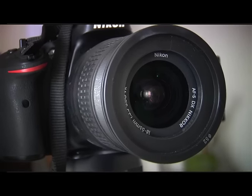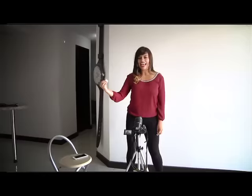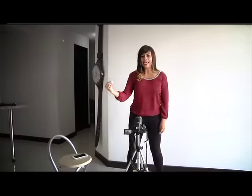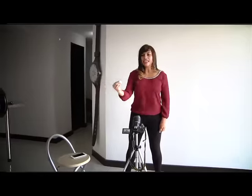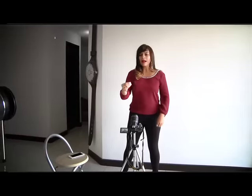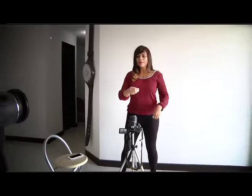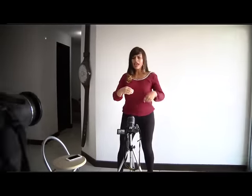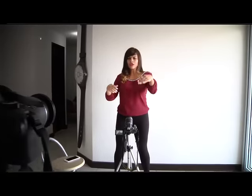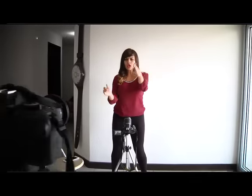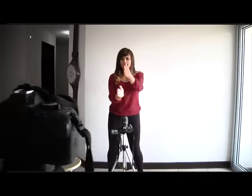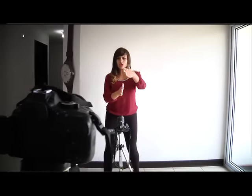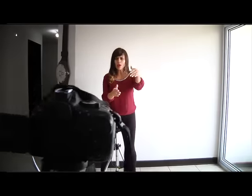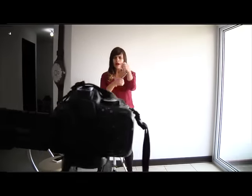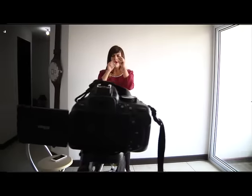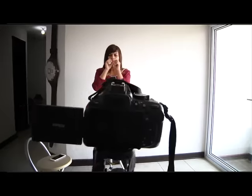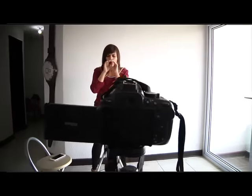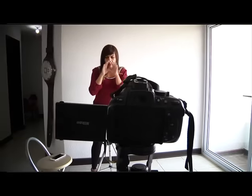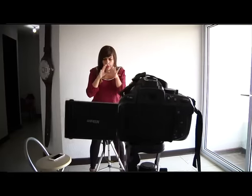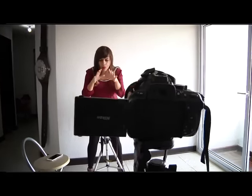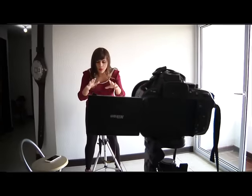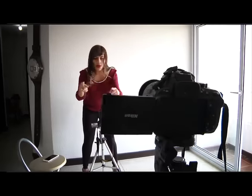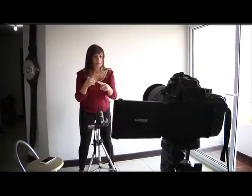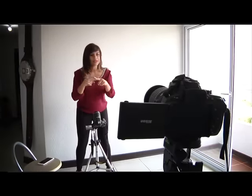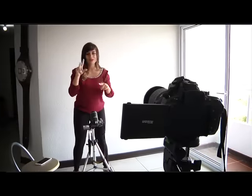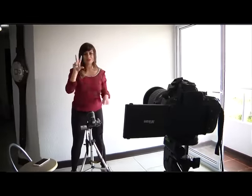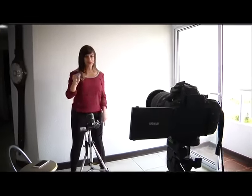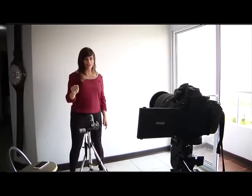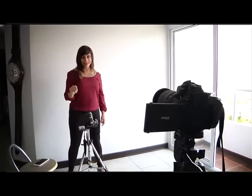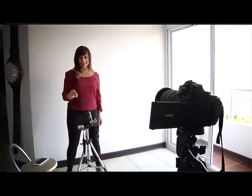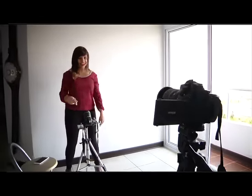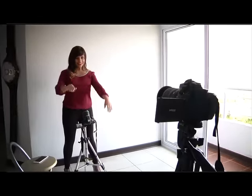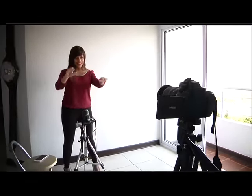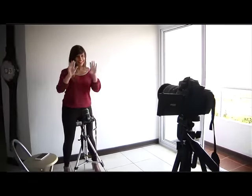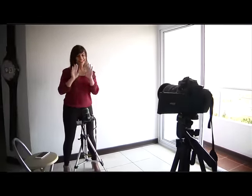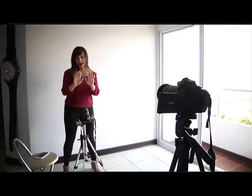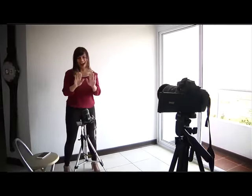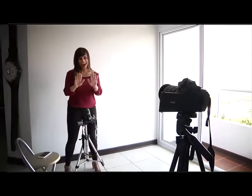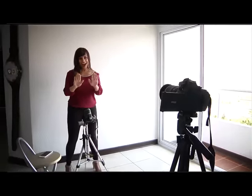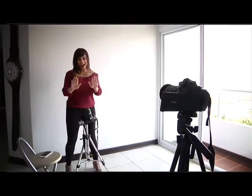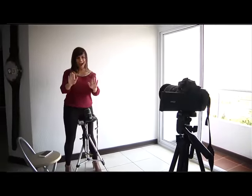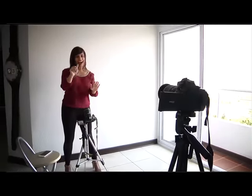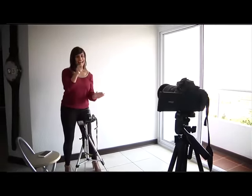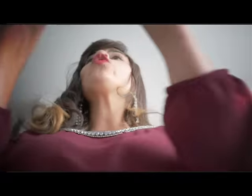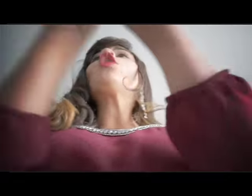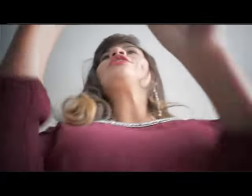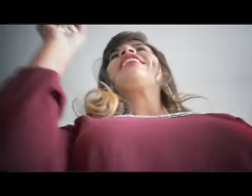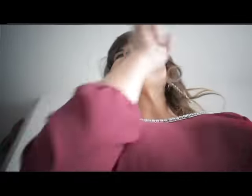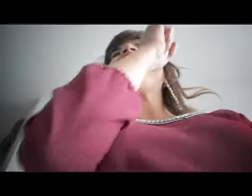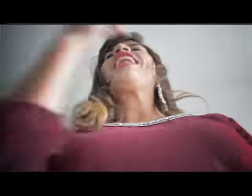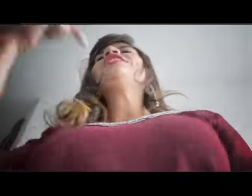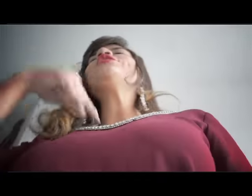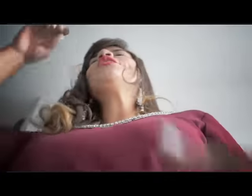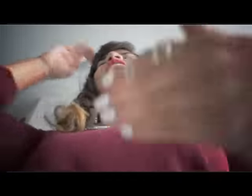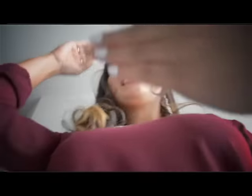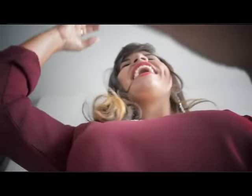gusta, que han sentido a Dios cuando yo interpreto y es algo que